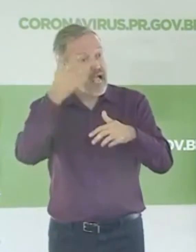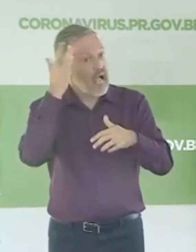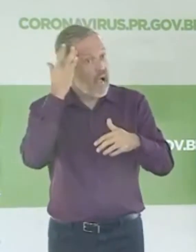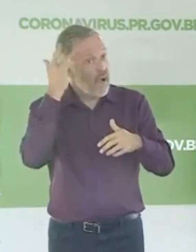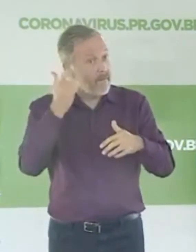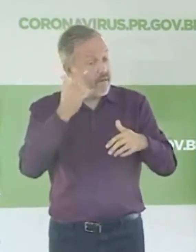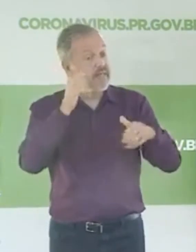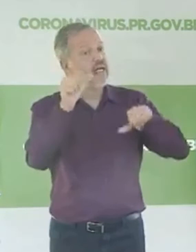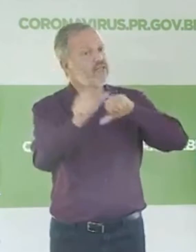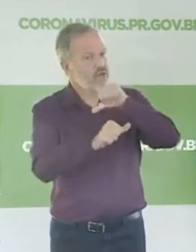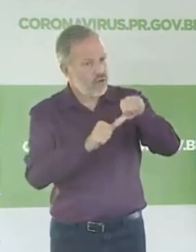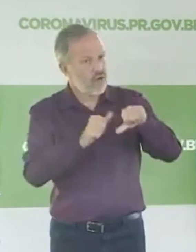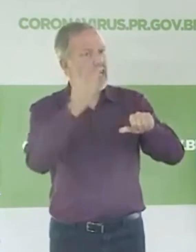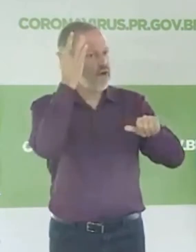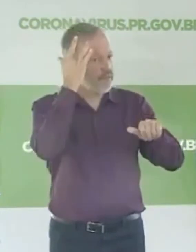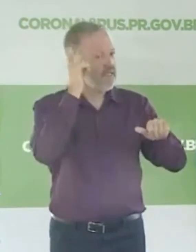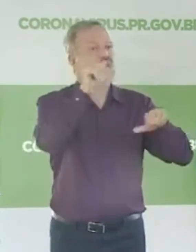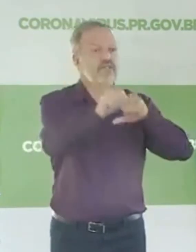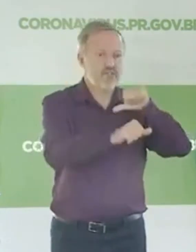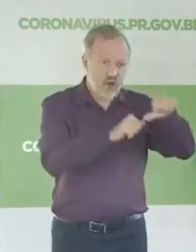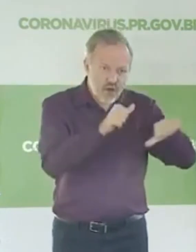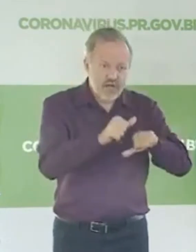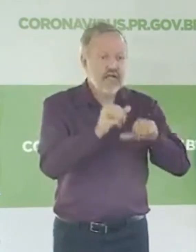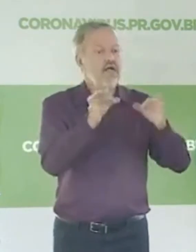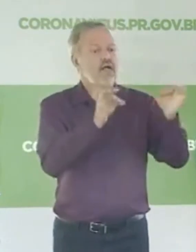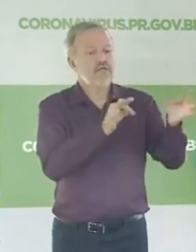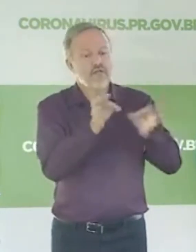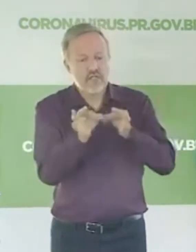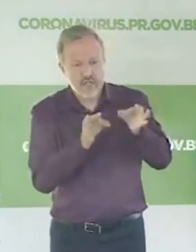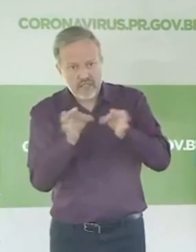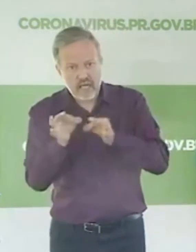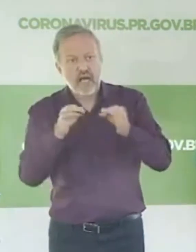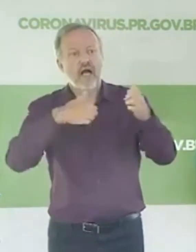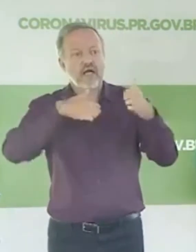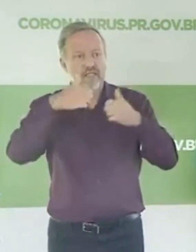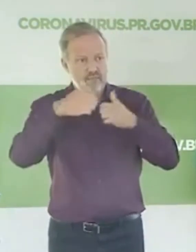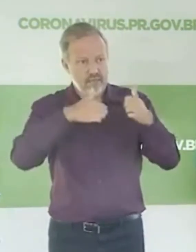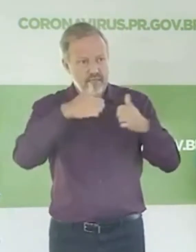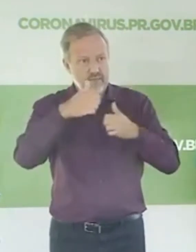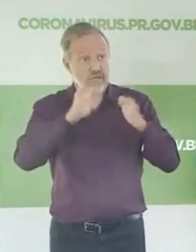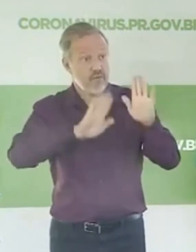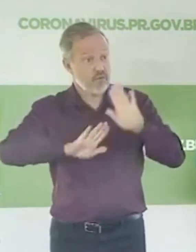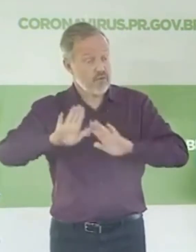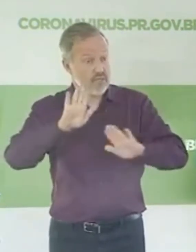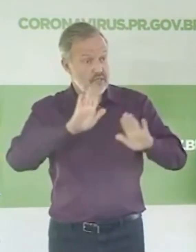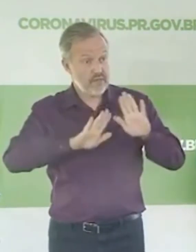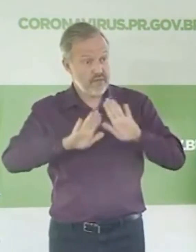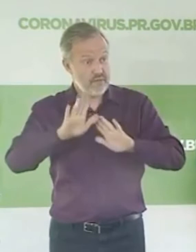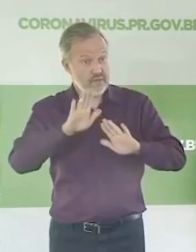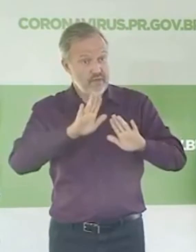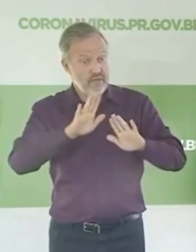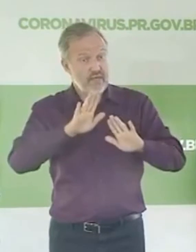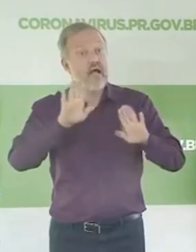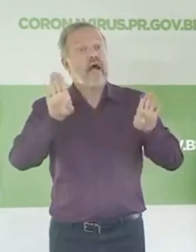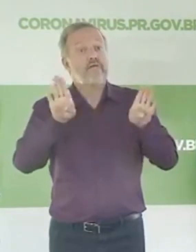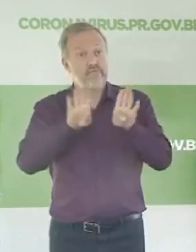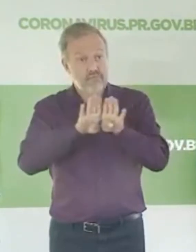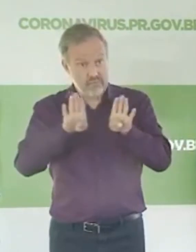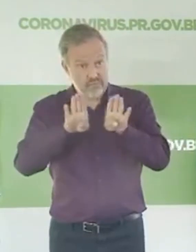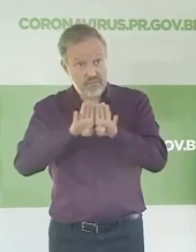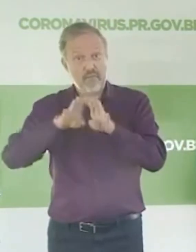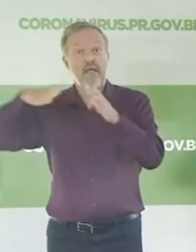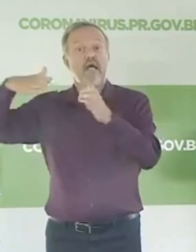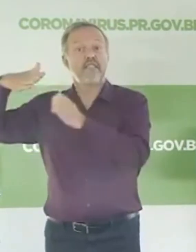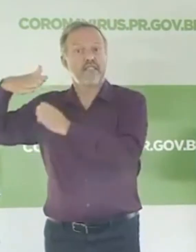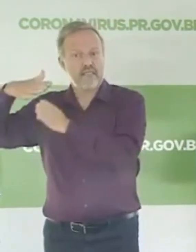vice-versa. Então, essa dinâmica é importante as empresas poderem se organizar e as nossas indústrias, são importantes para não parar